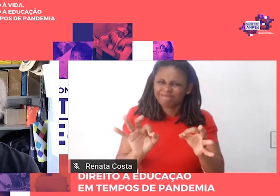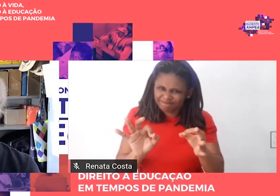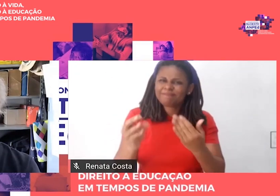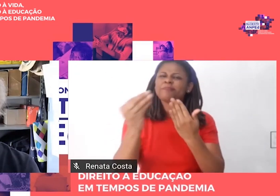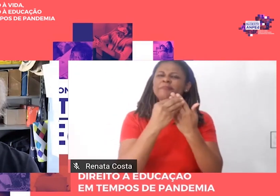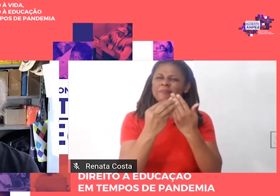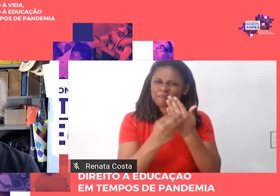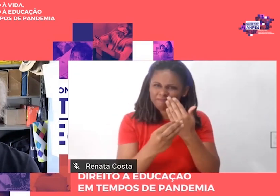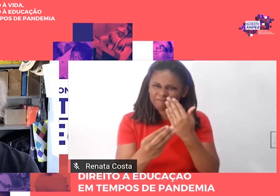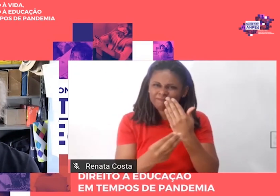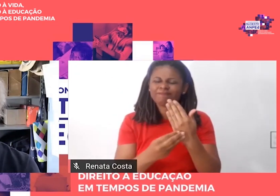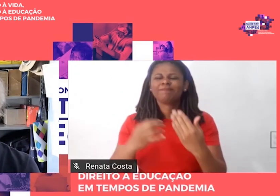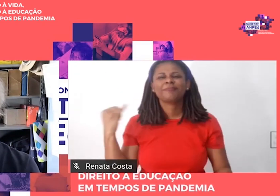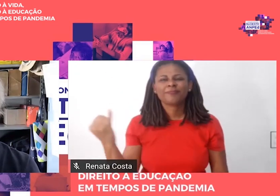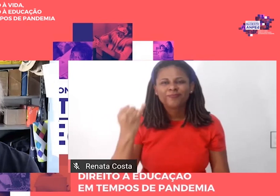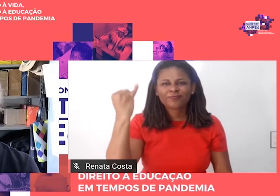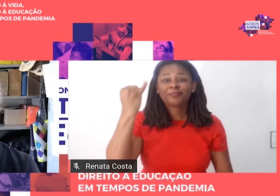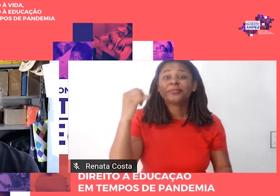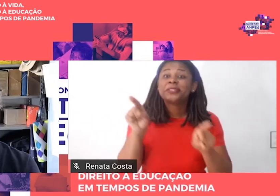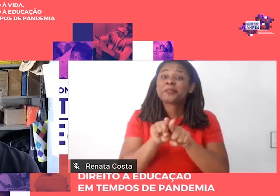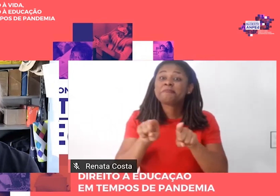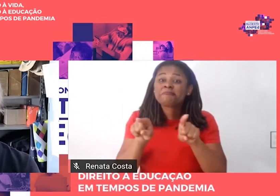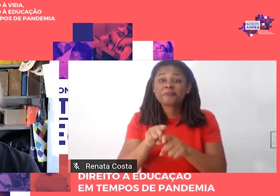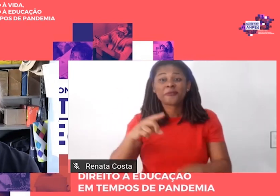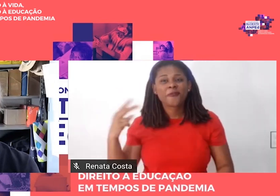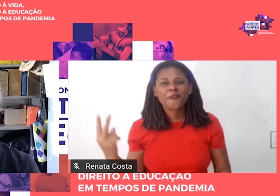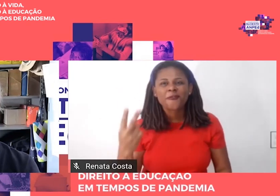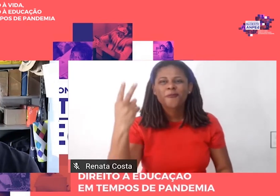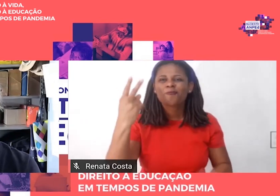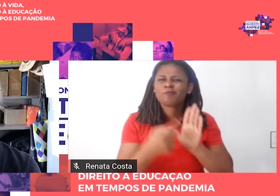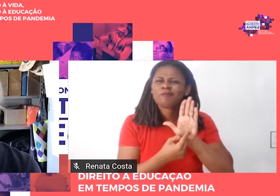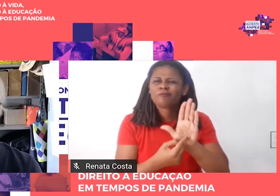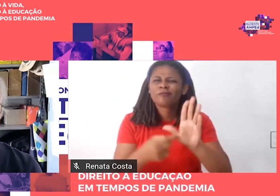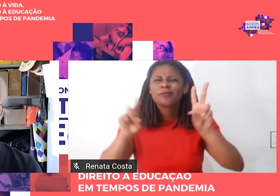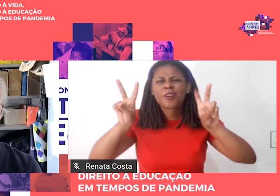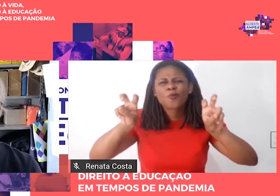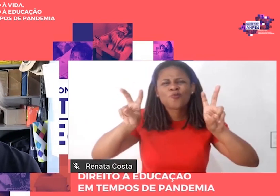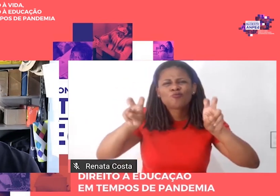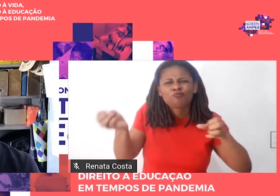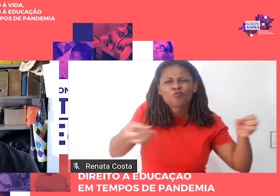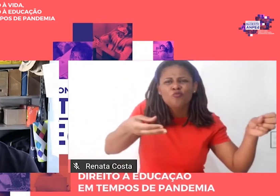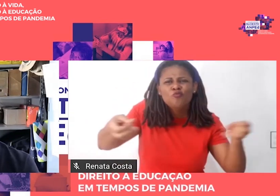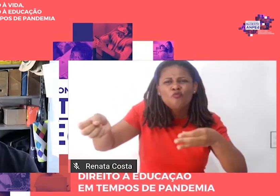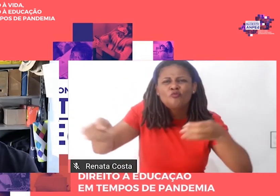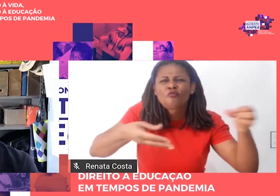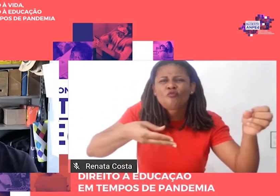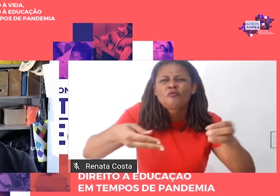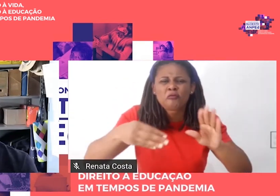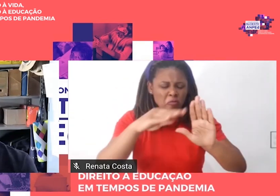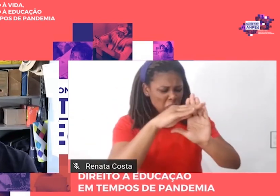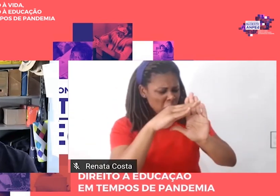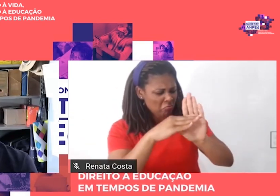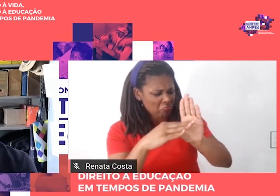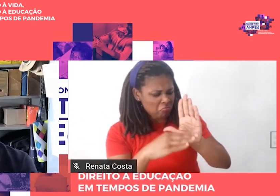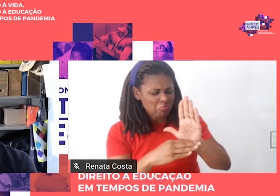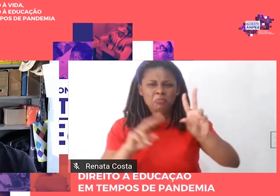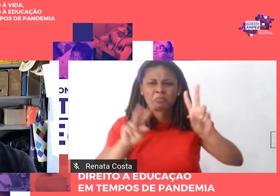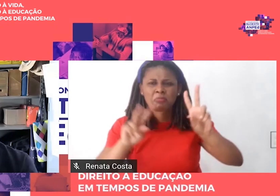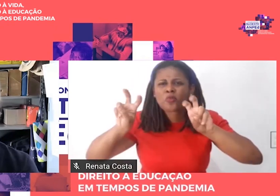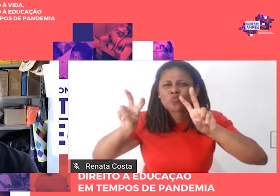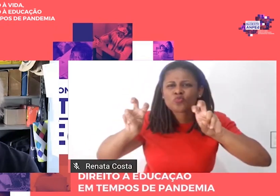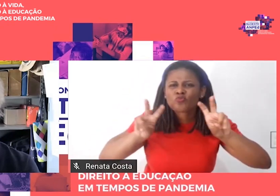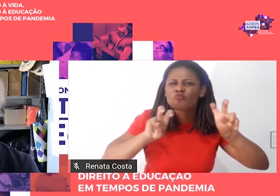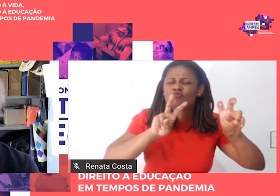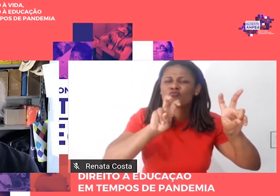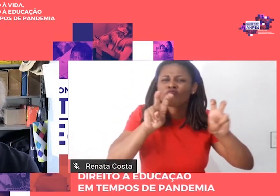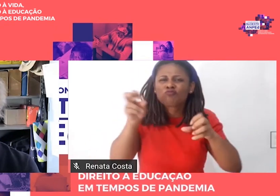virtude de suscitar questões sobre novos temas. Virtude de suscitar questões sobre novos temas.